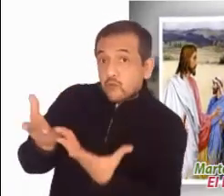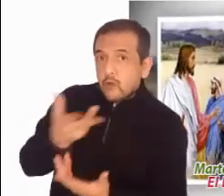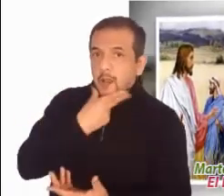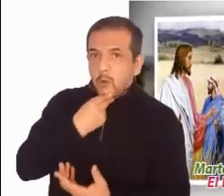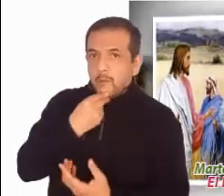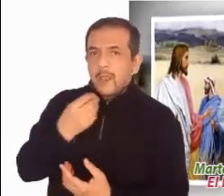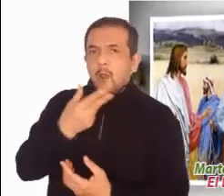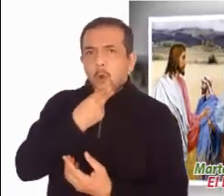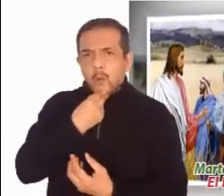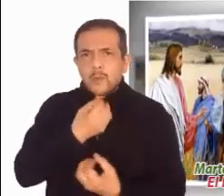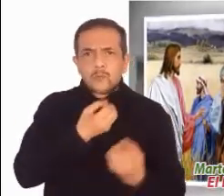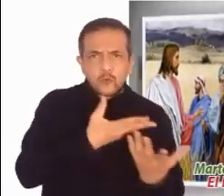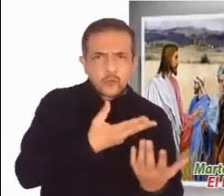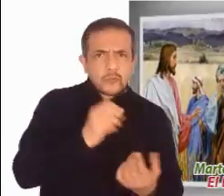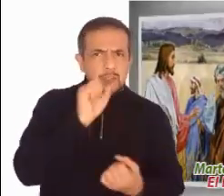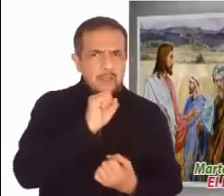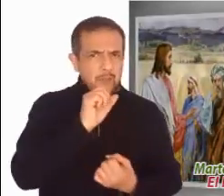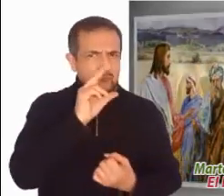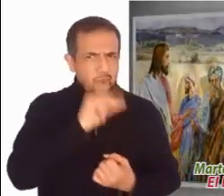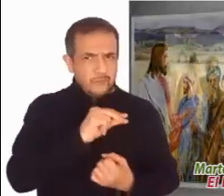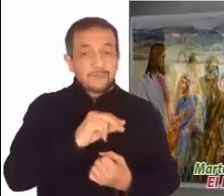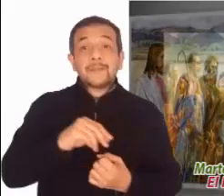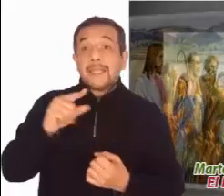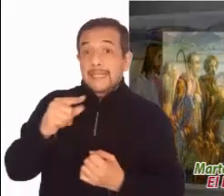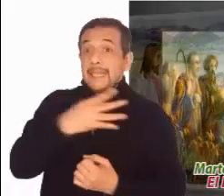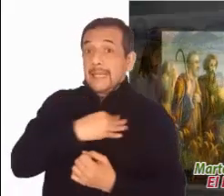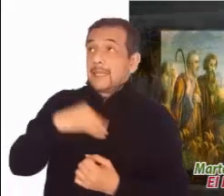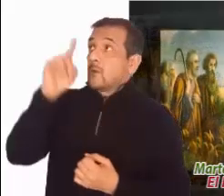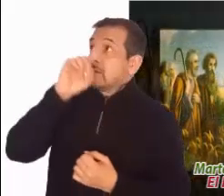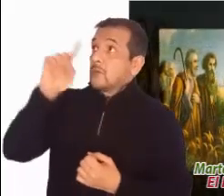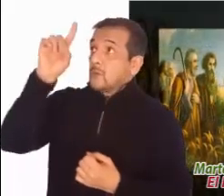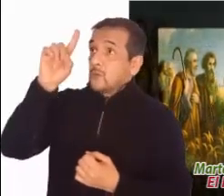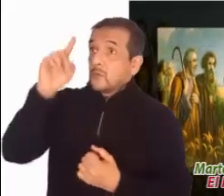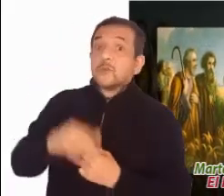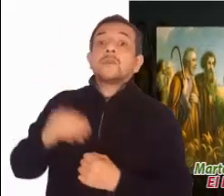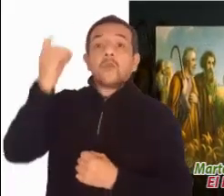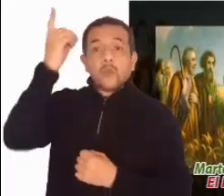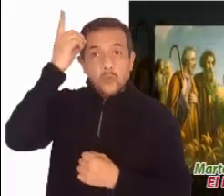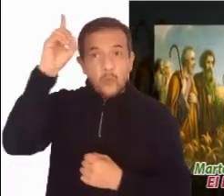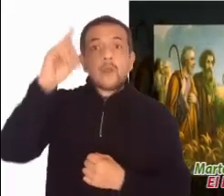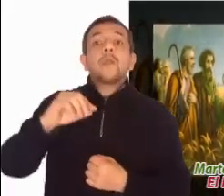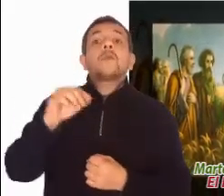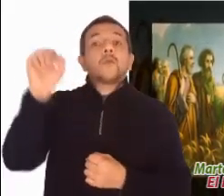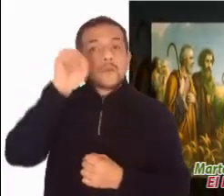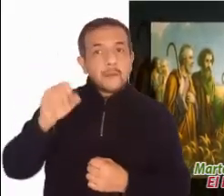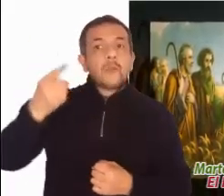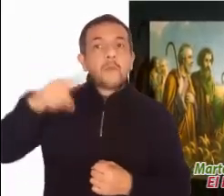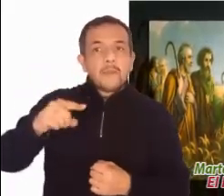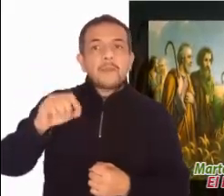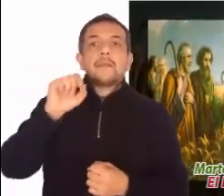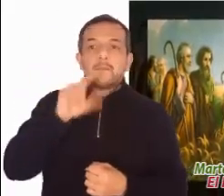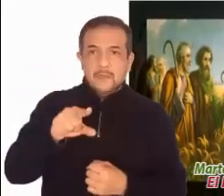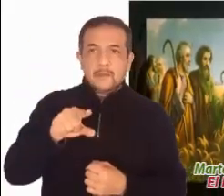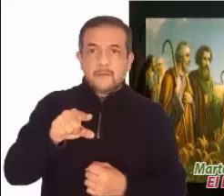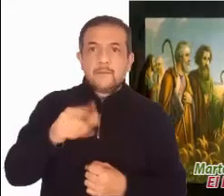se hizo para el hombre y no el hombre para el sábado. Y el hijo del hombre también es dueño del sábado. Palabra